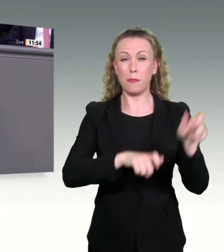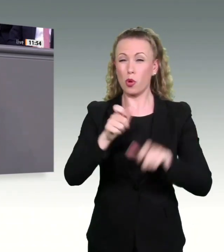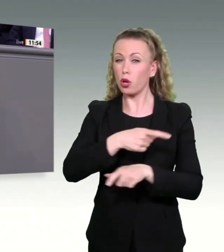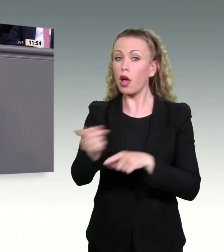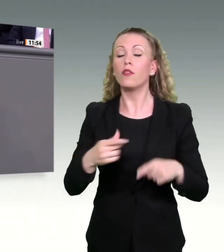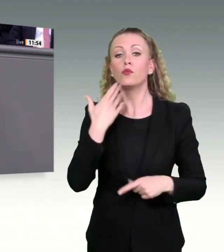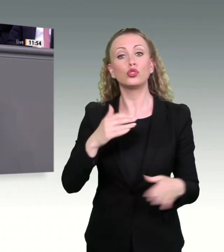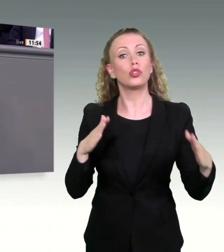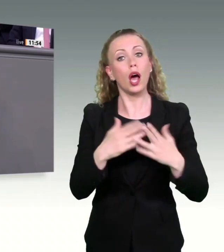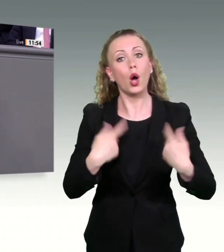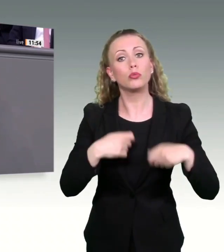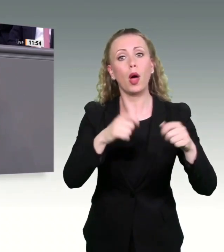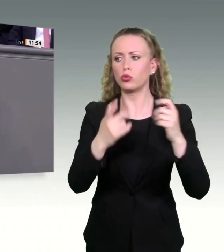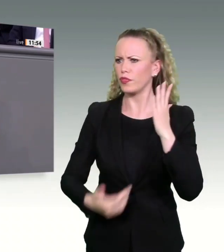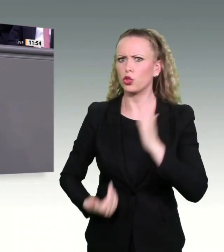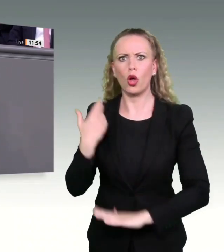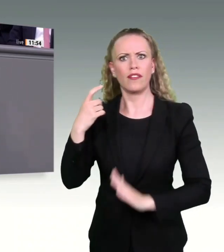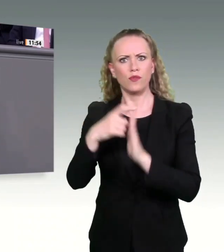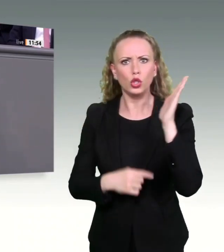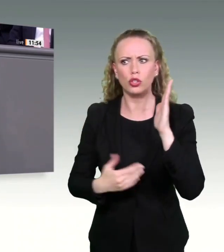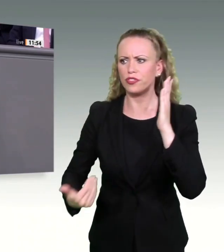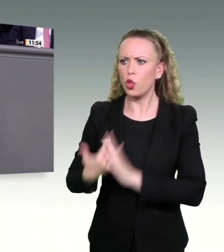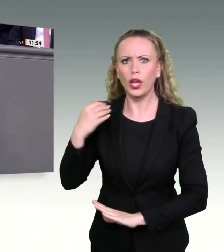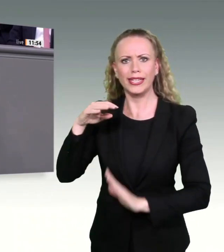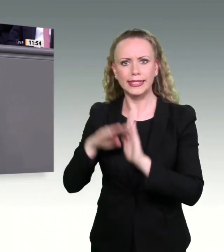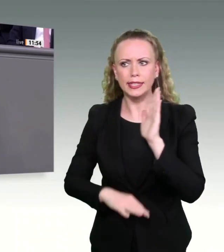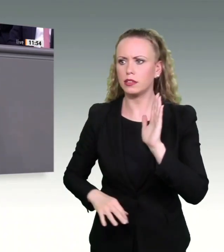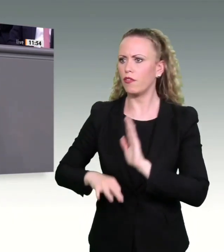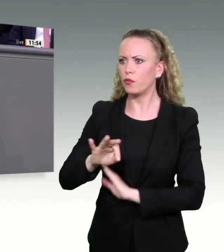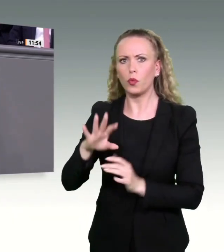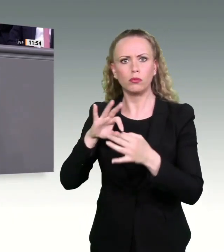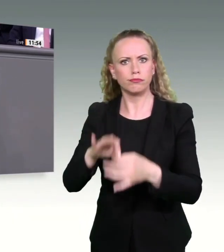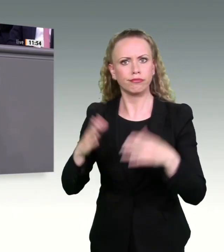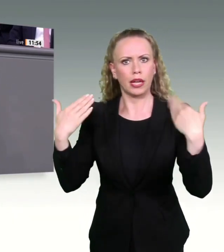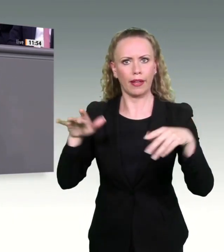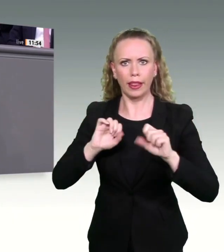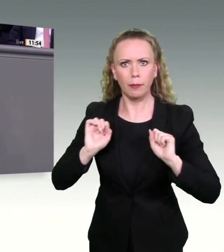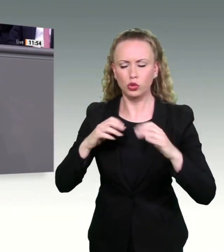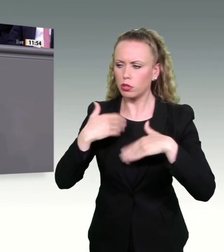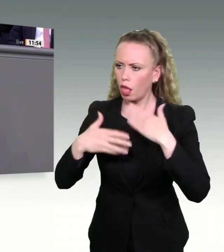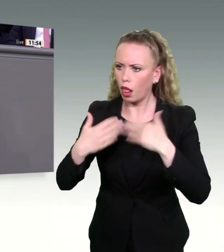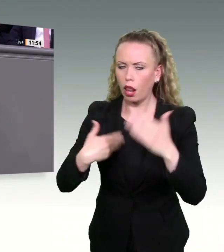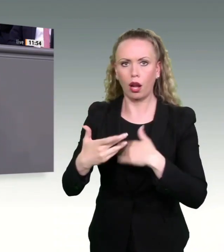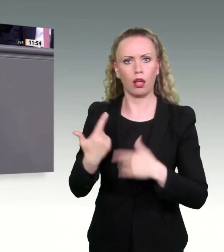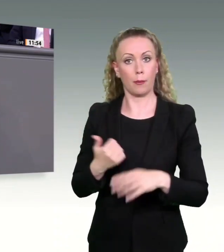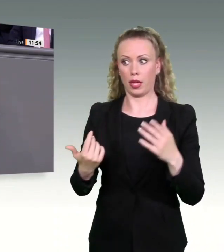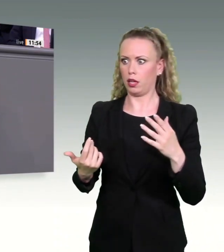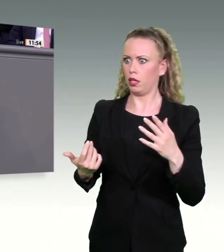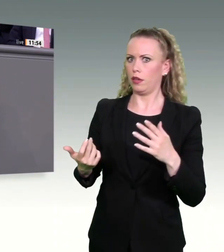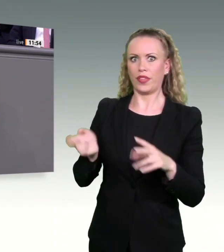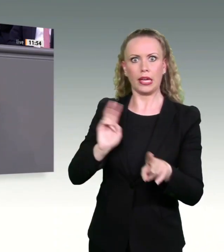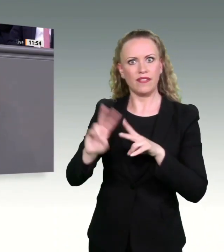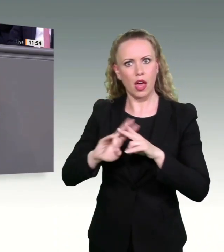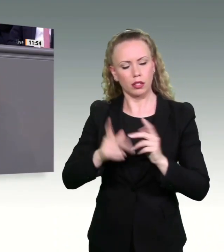Gesetzen und Vorschriften für den Klimaschutz in den Wahnsinn, Behörden und Gewerke in die Verzweiflung und die Kosten in ungeahnte Höhen